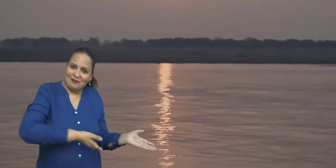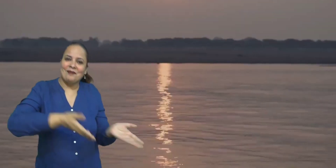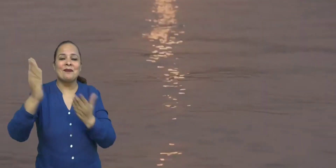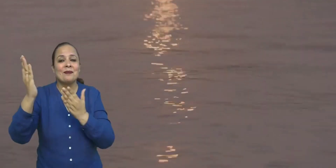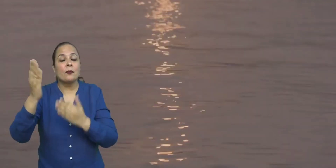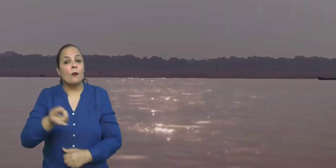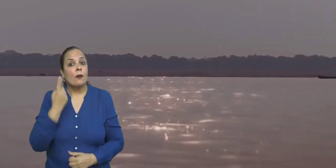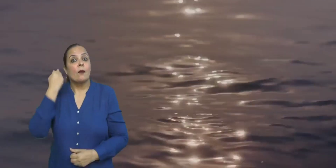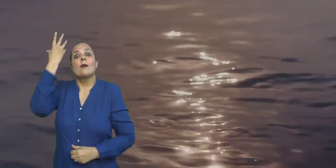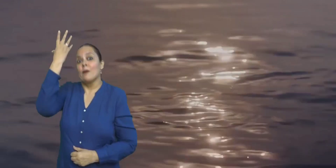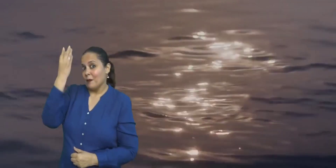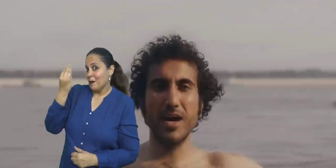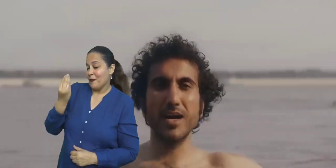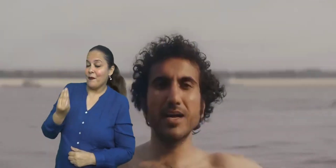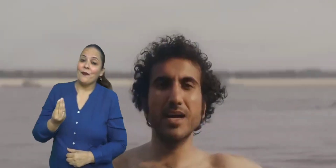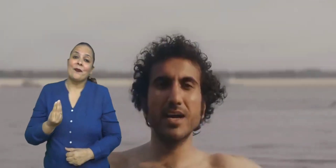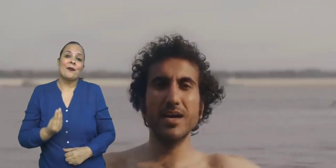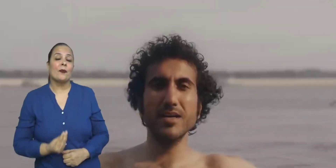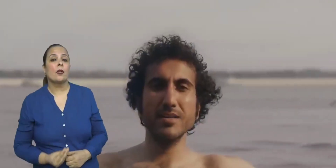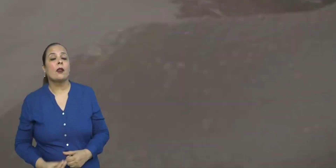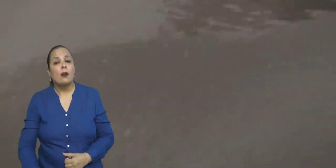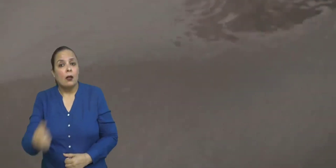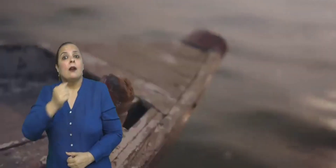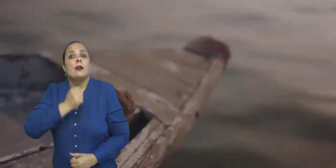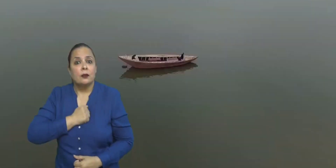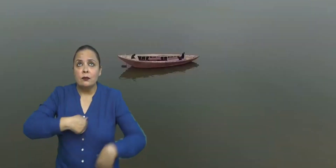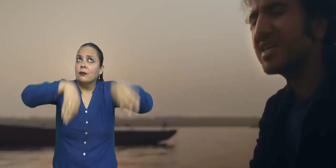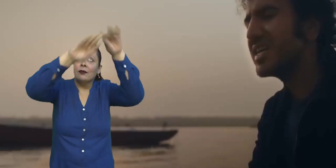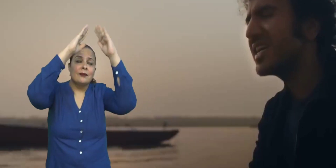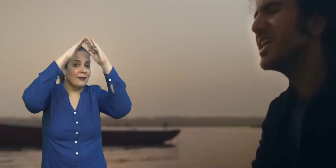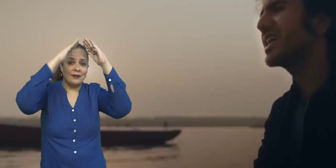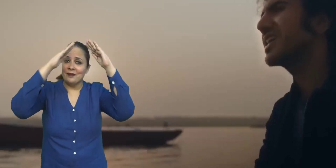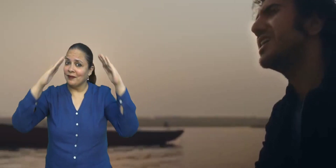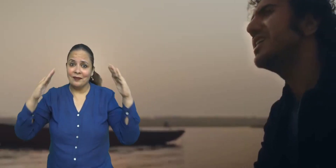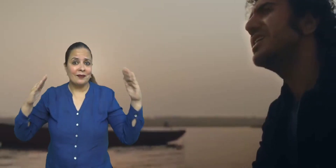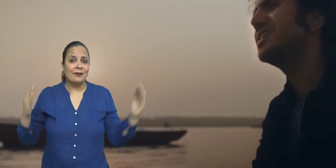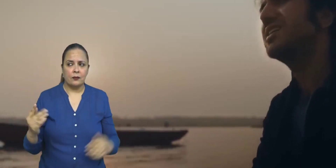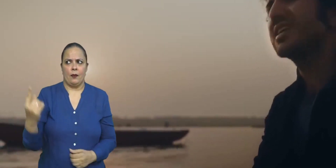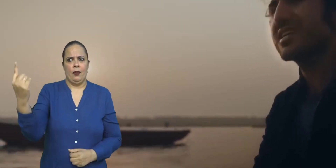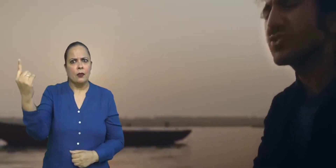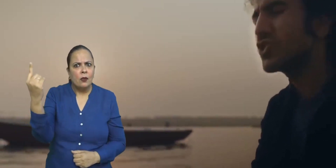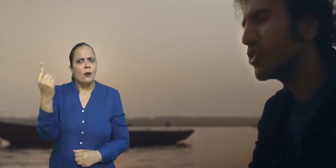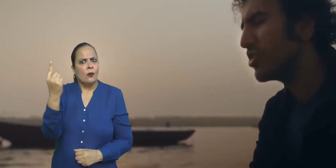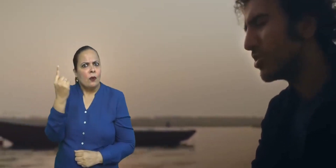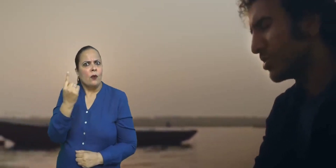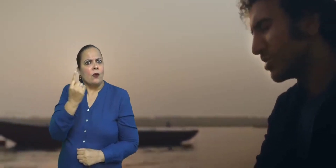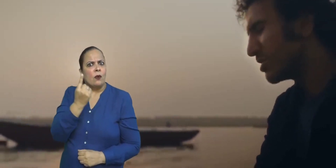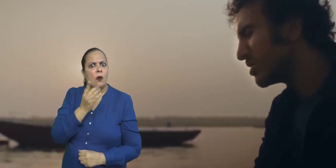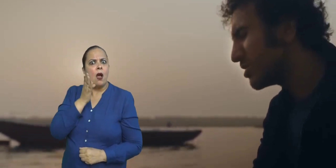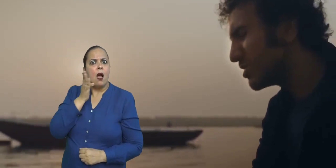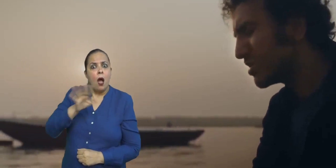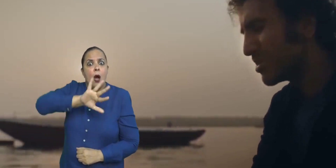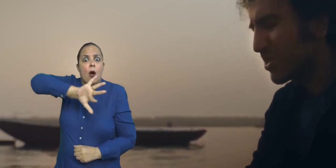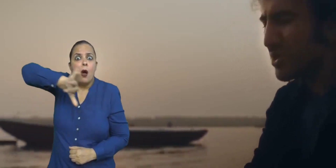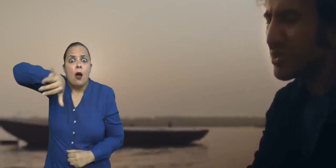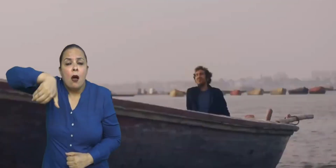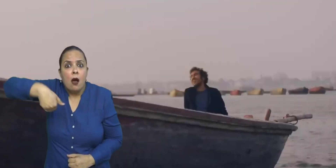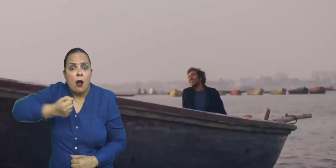आया मेरे घर एक छोरा